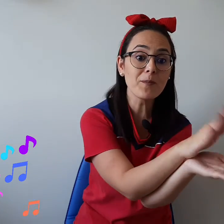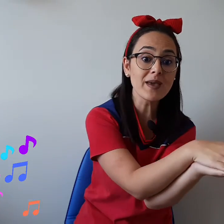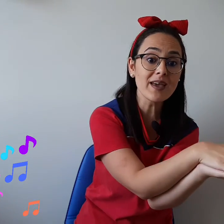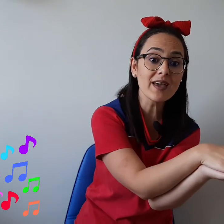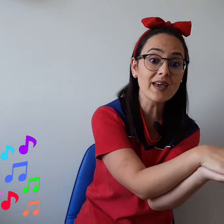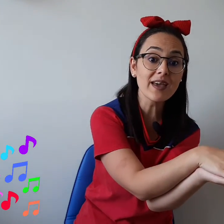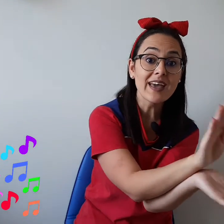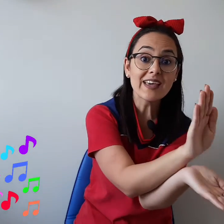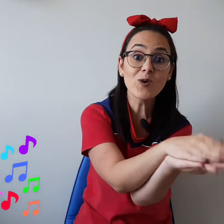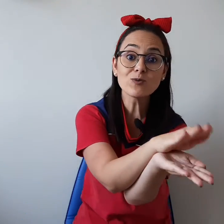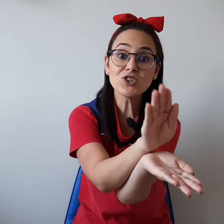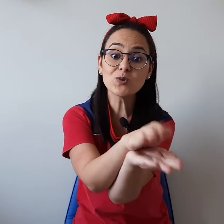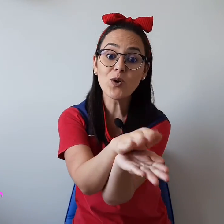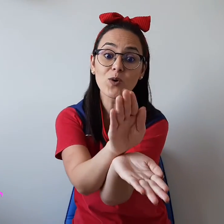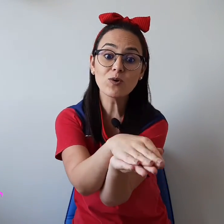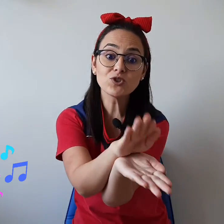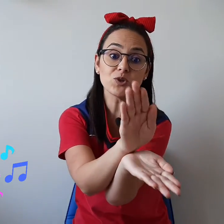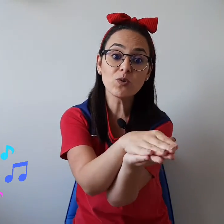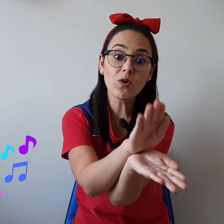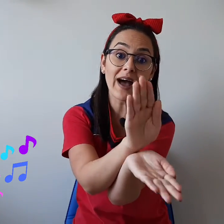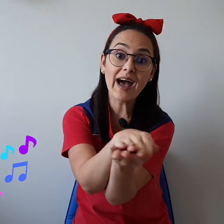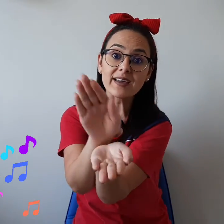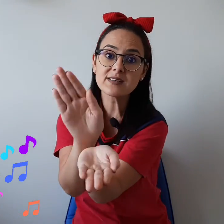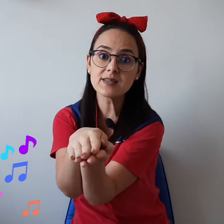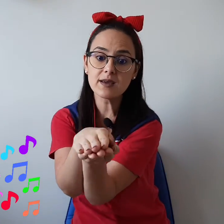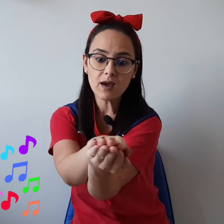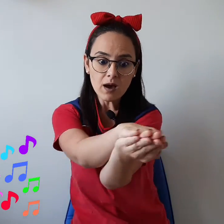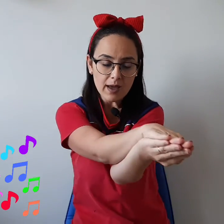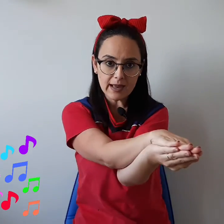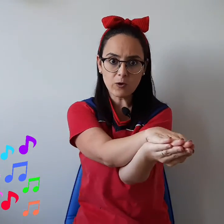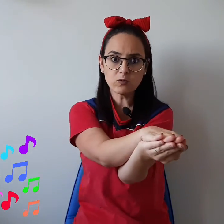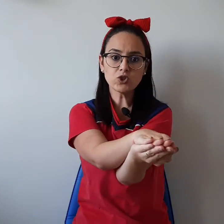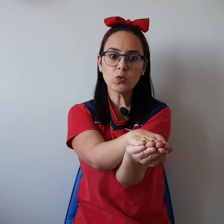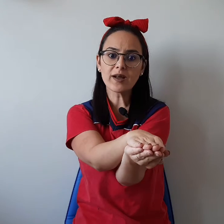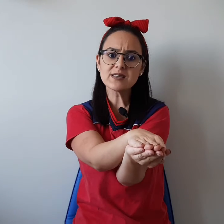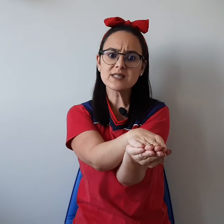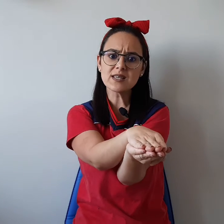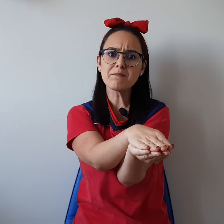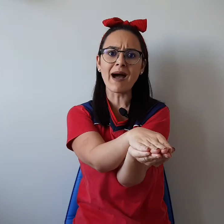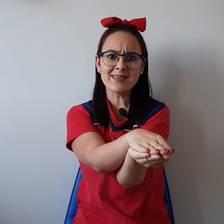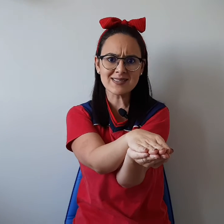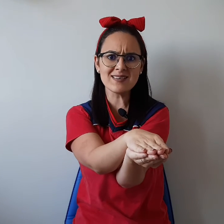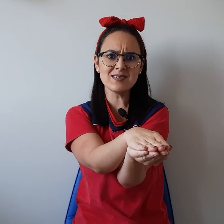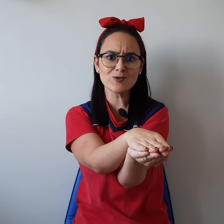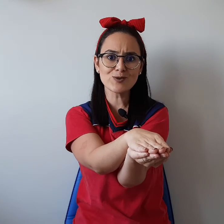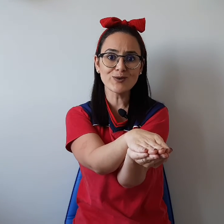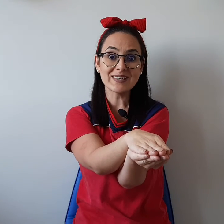comer E continuou, continuou a crescer Ele continuou a crescer mais que isso